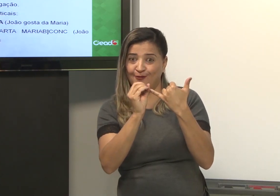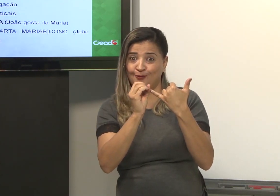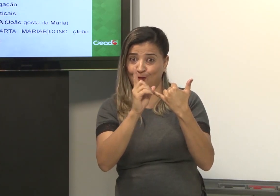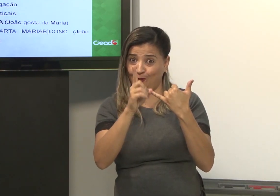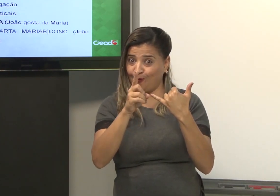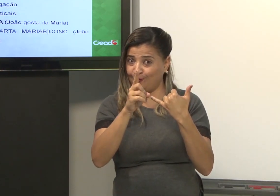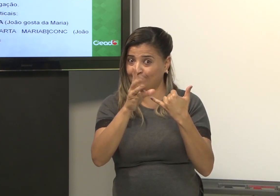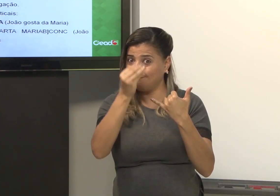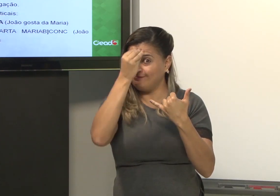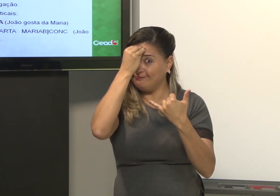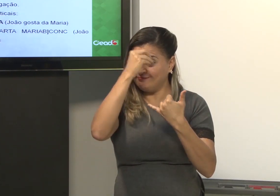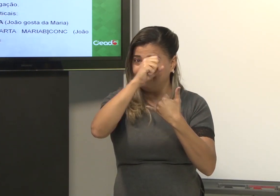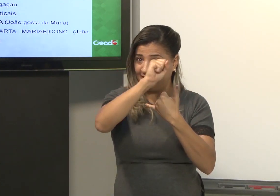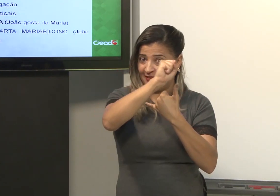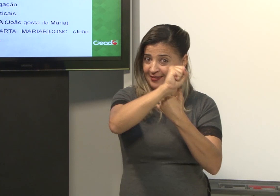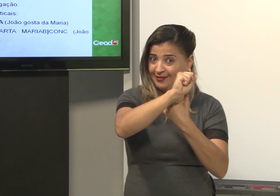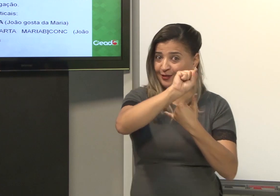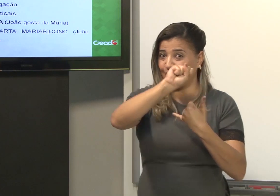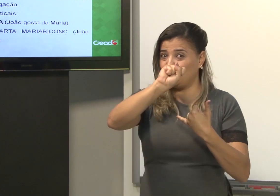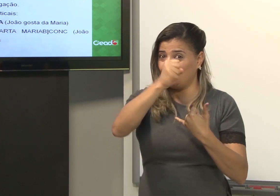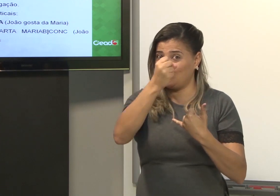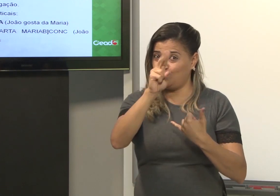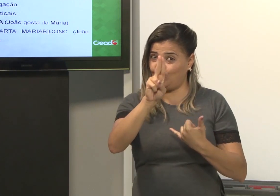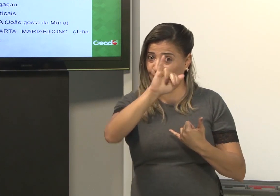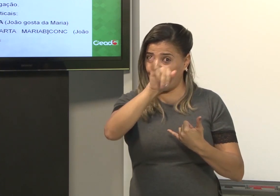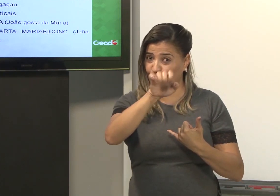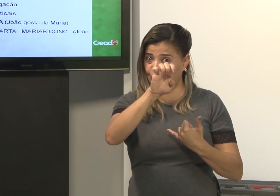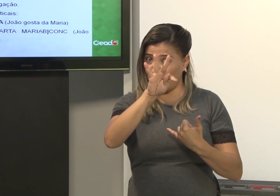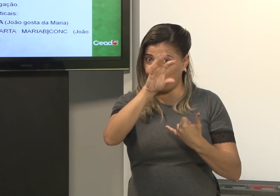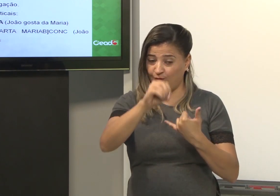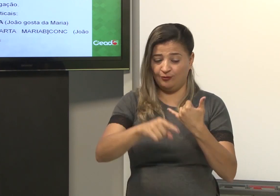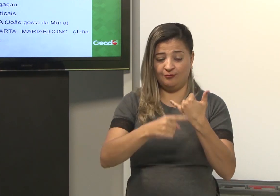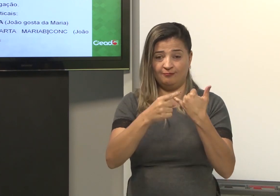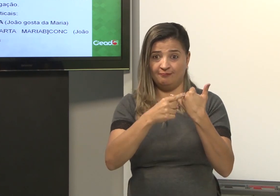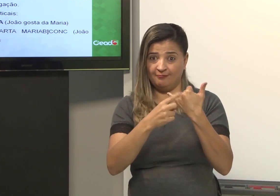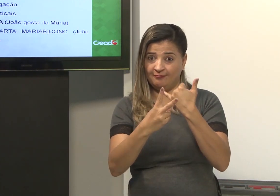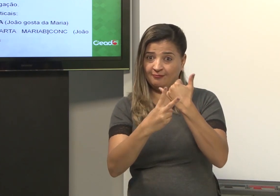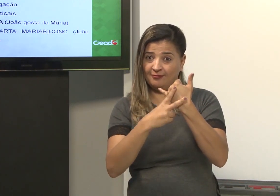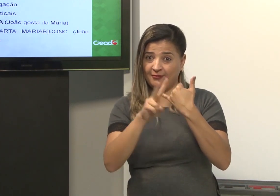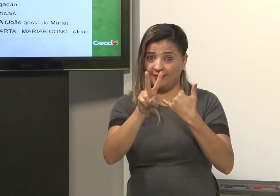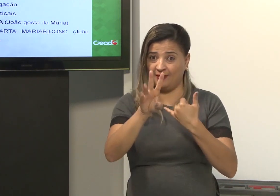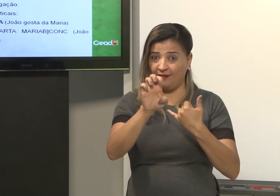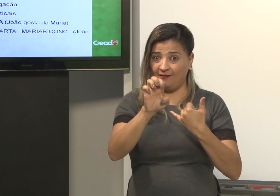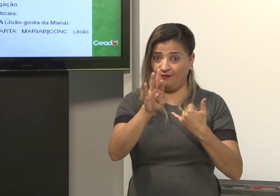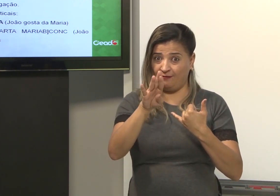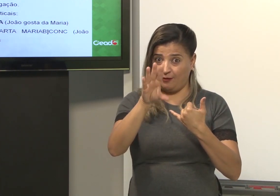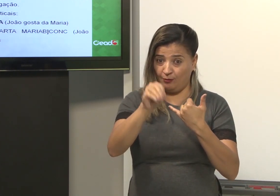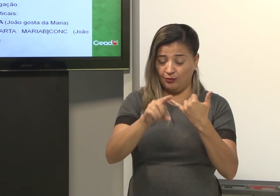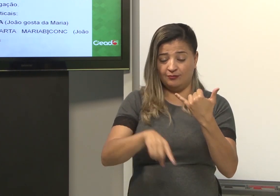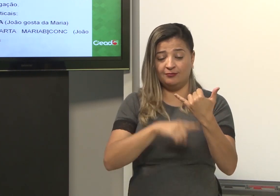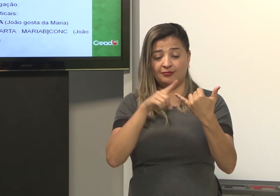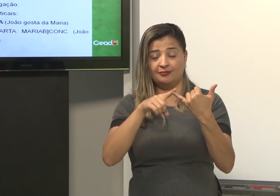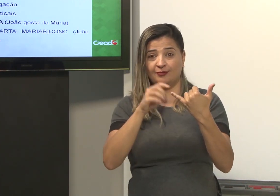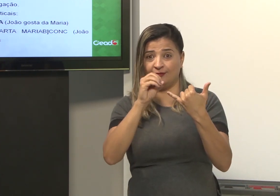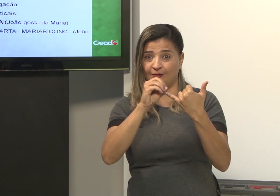Então, guardem sujeito, o S, V, de verbo e O, de objeto.